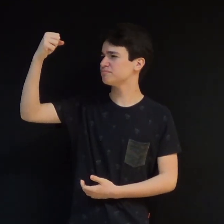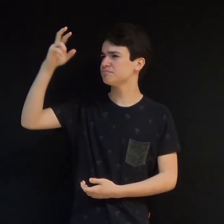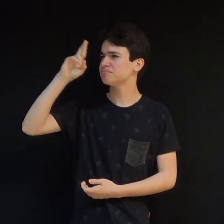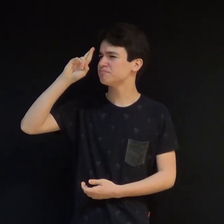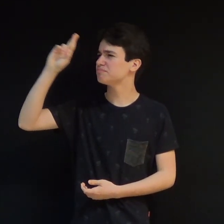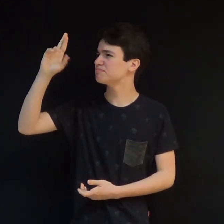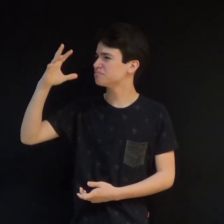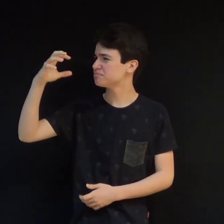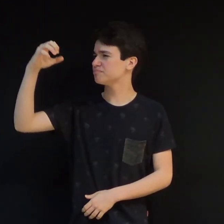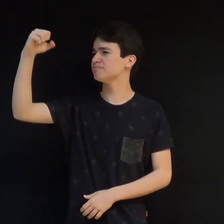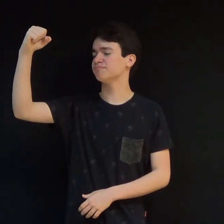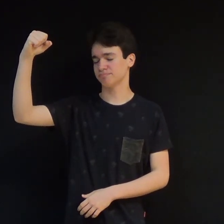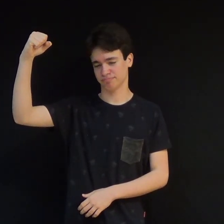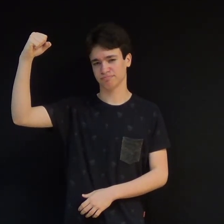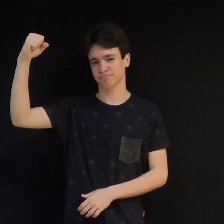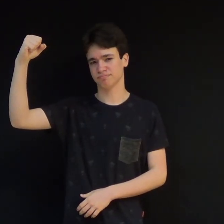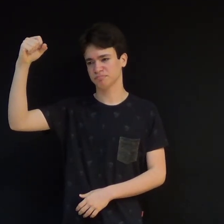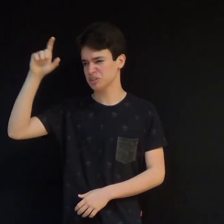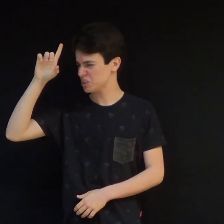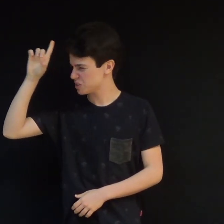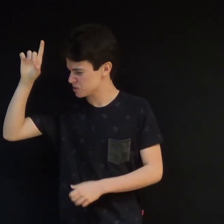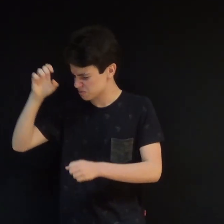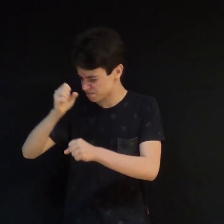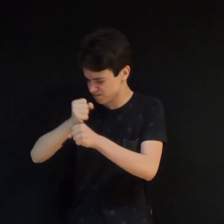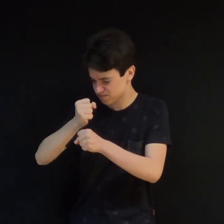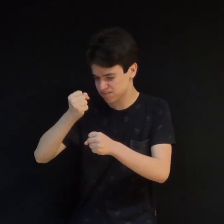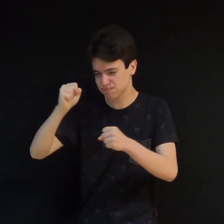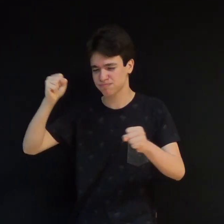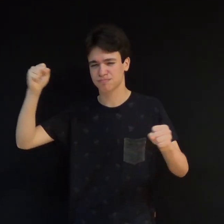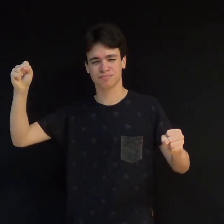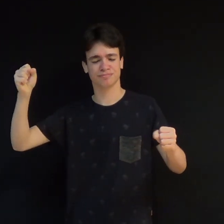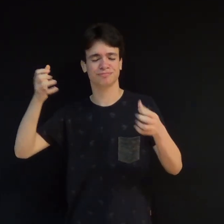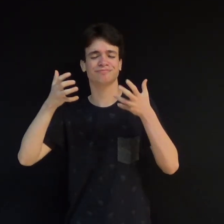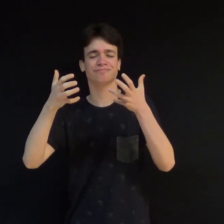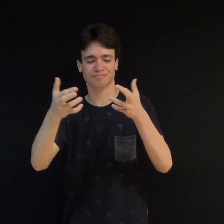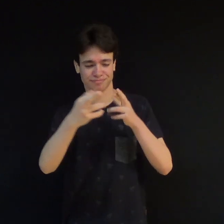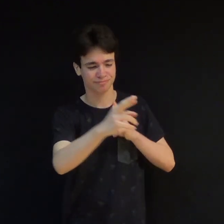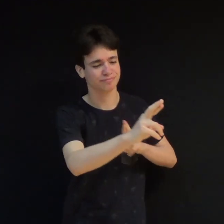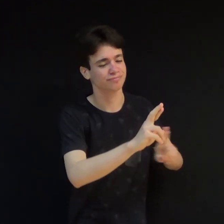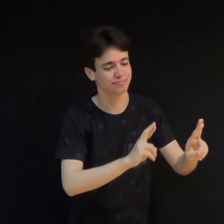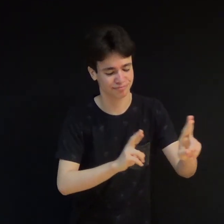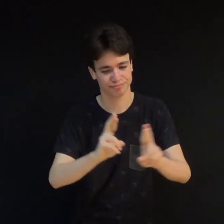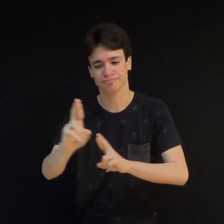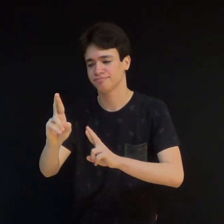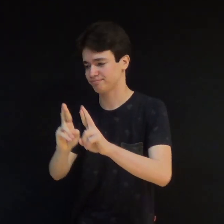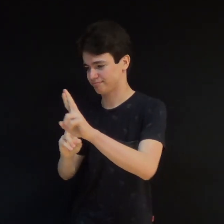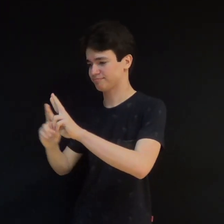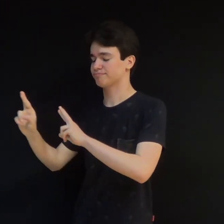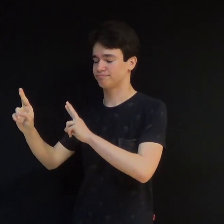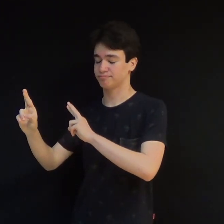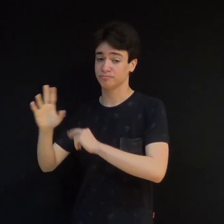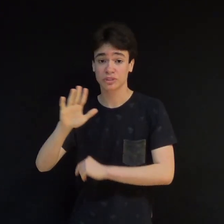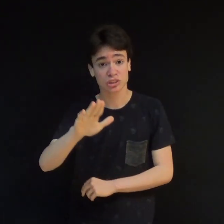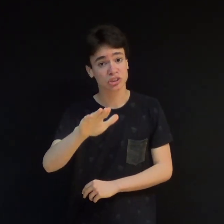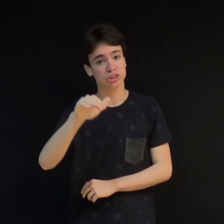toda a sua grandeza, Ele quer se relacionar conosco. Ele nos chama para sermos seus amigos e